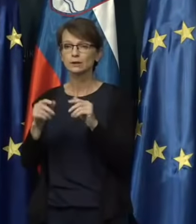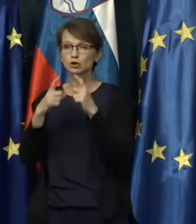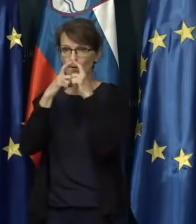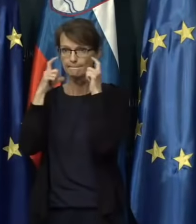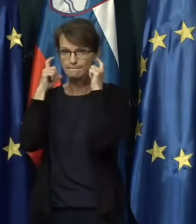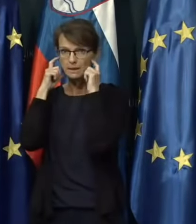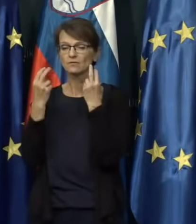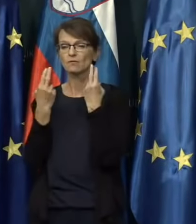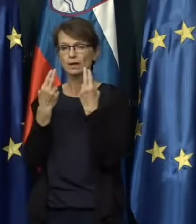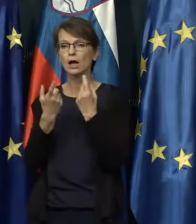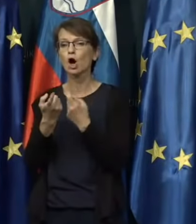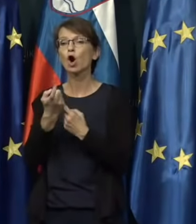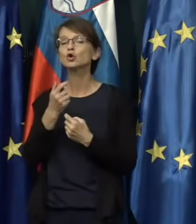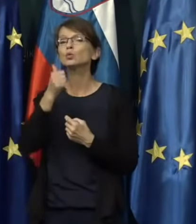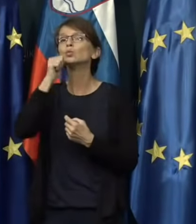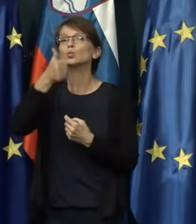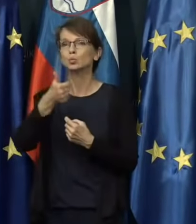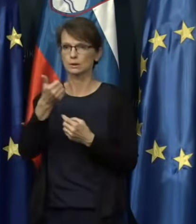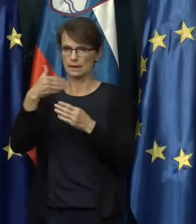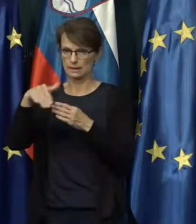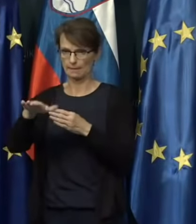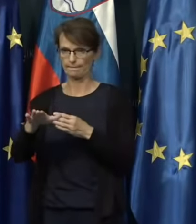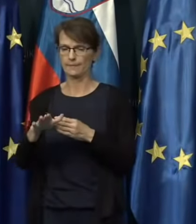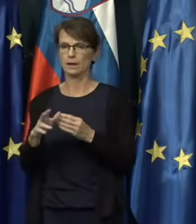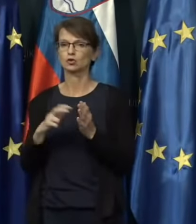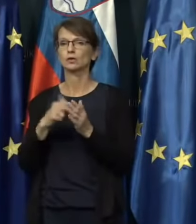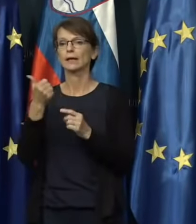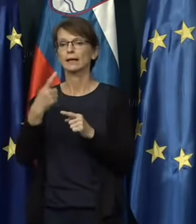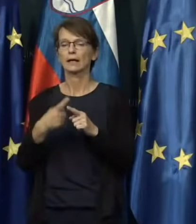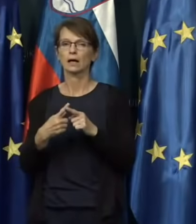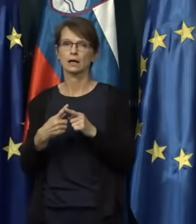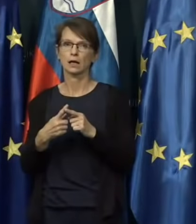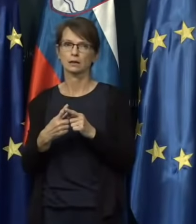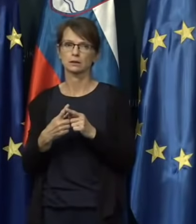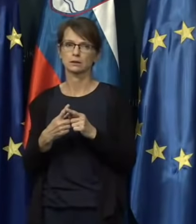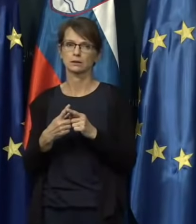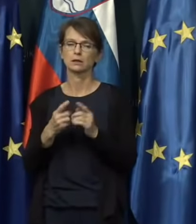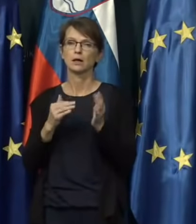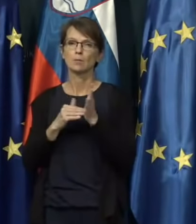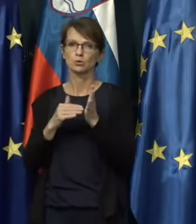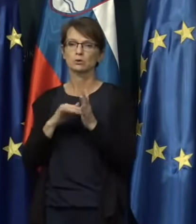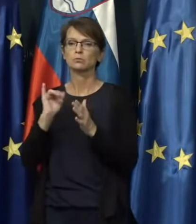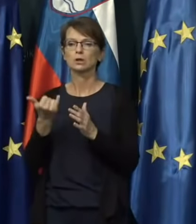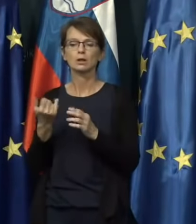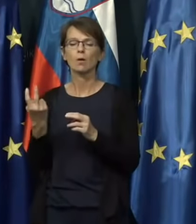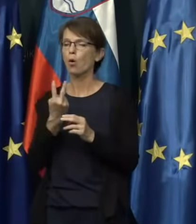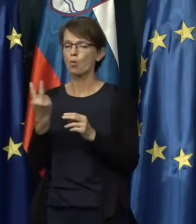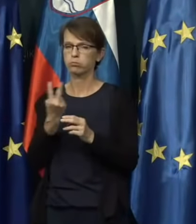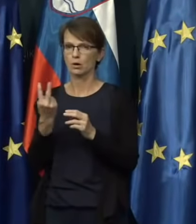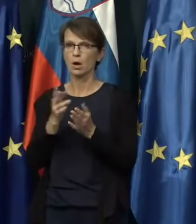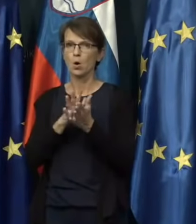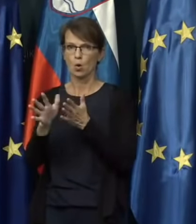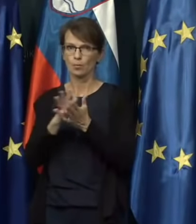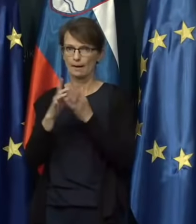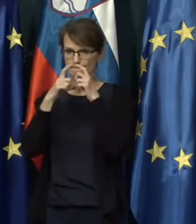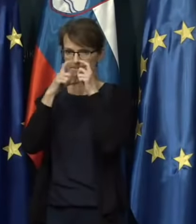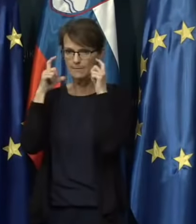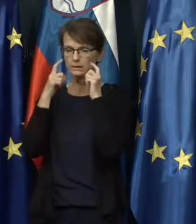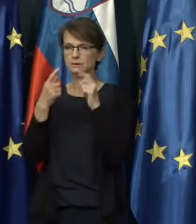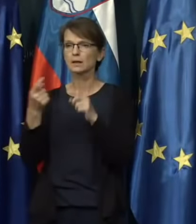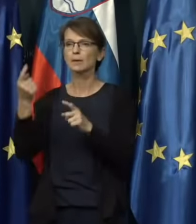mask velja od jutri naprej. Še enkrat se pravi, potrebno je oboje in uporabo maske in